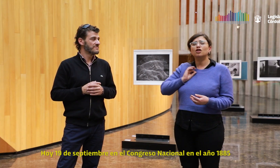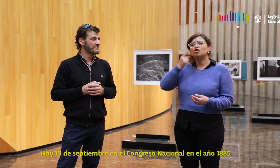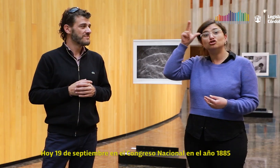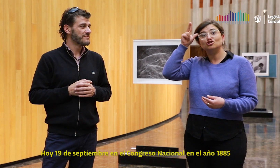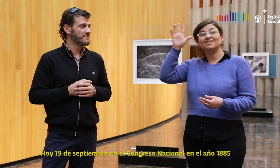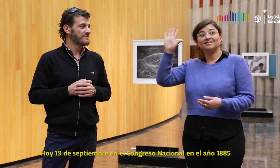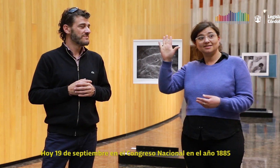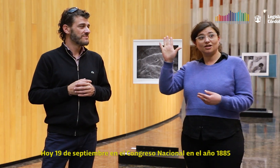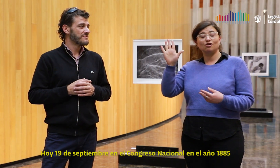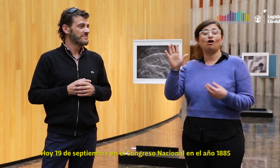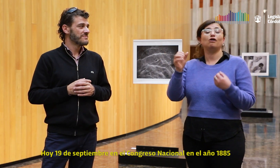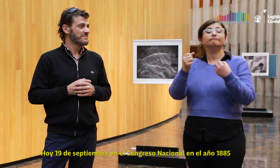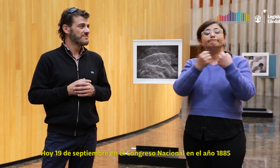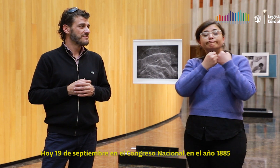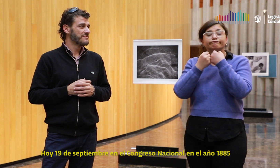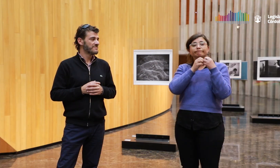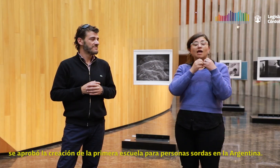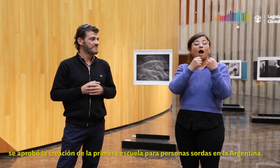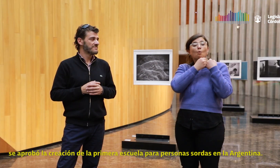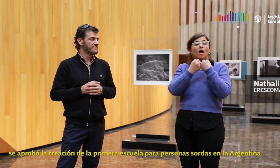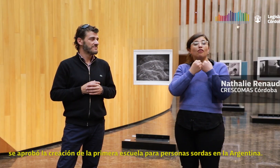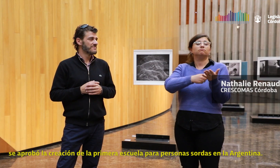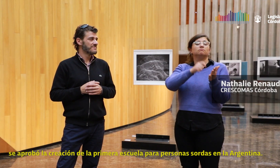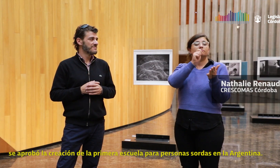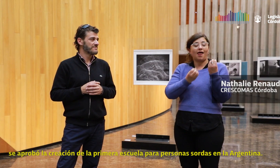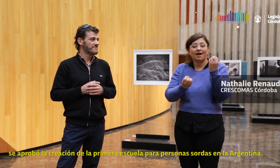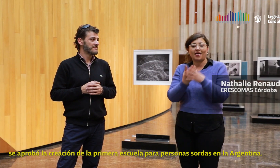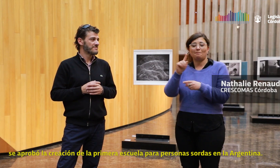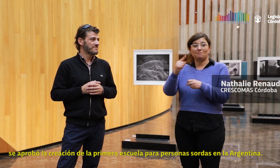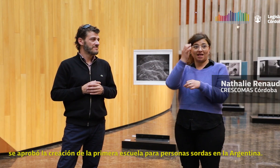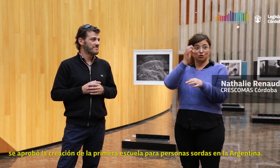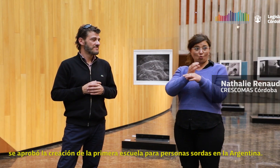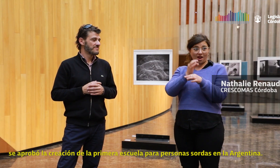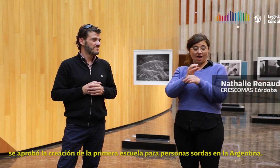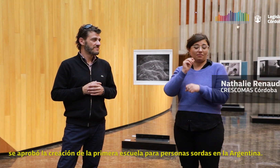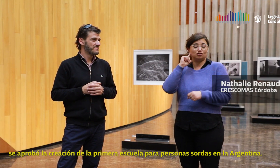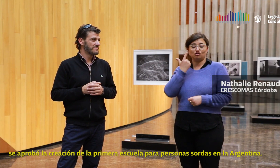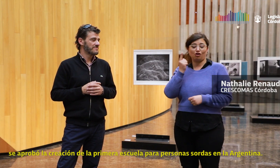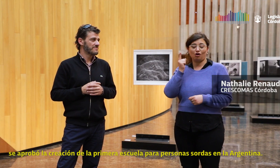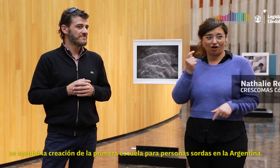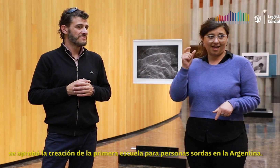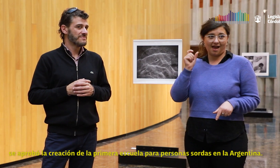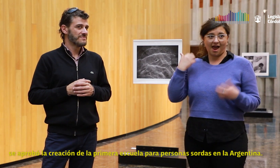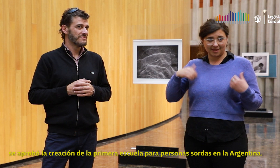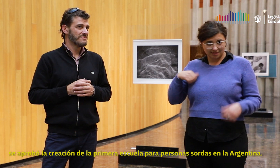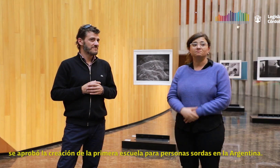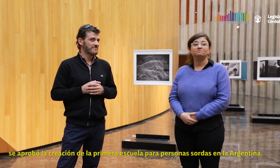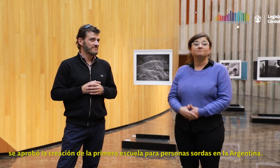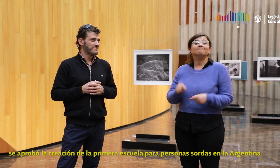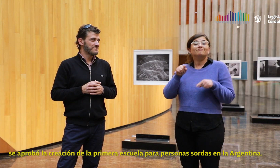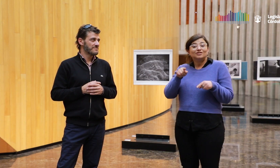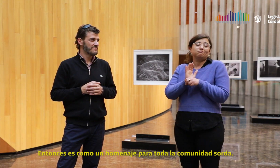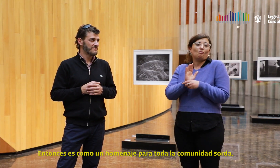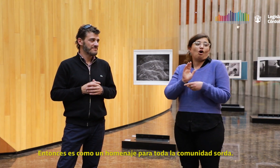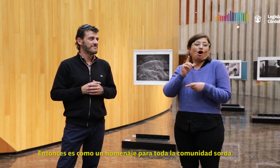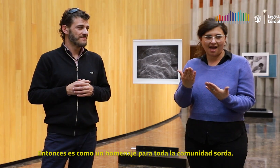Nacional, en el año 1885, acordaron y se aprobó que para crear la primera escuela para personas sordas, acá en la